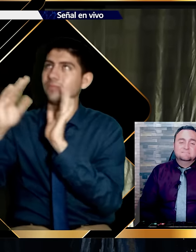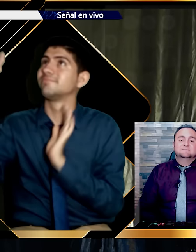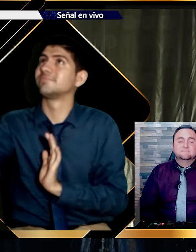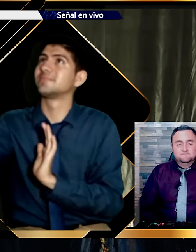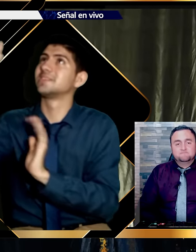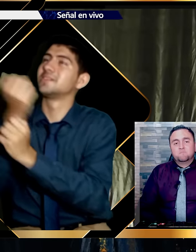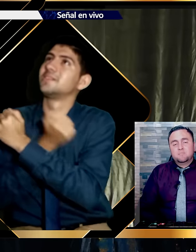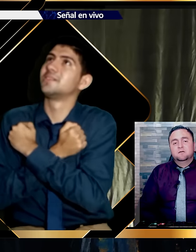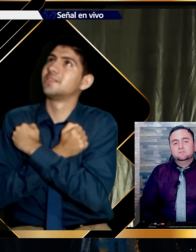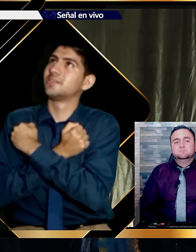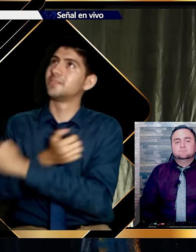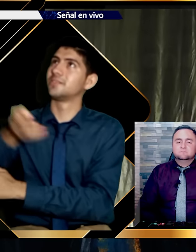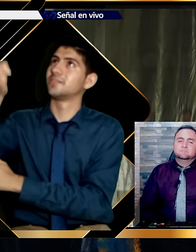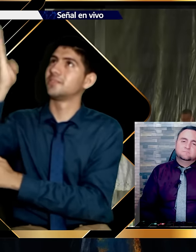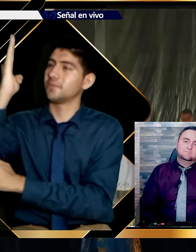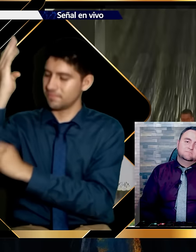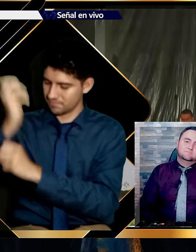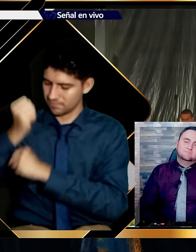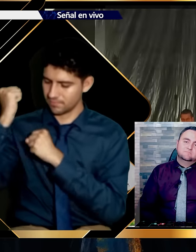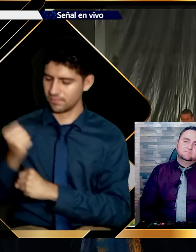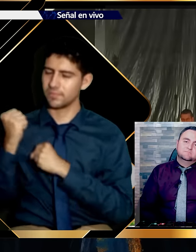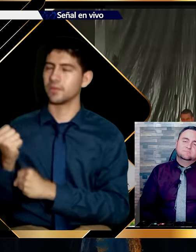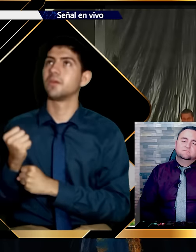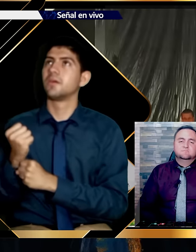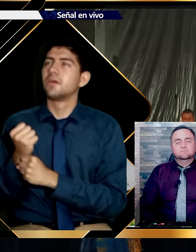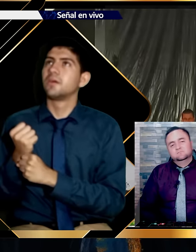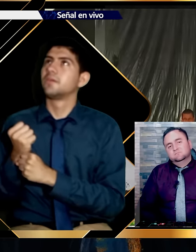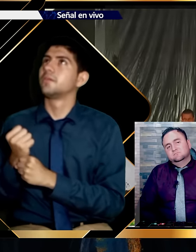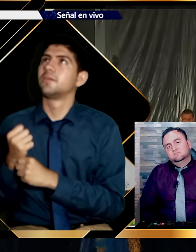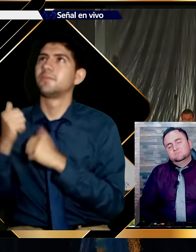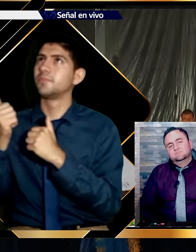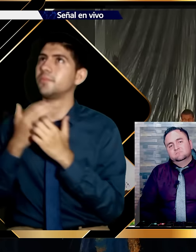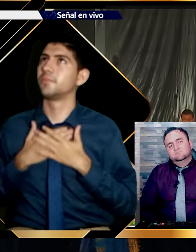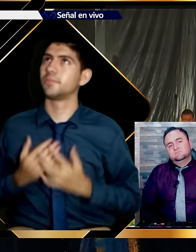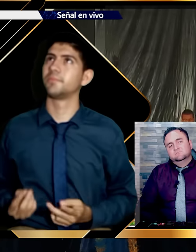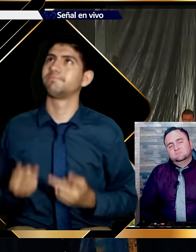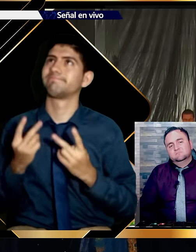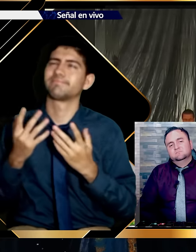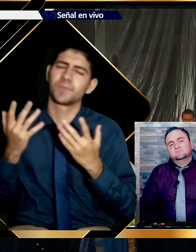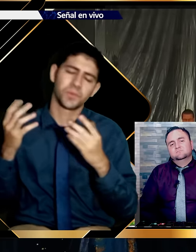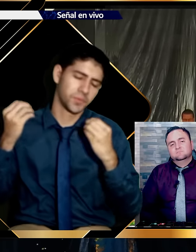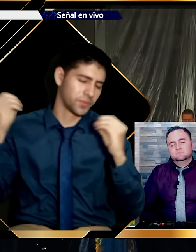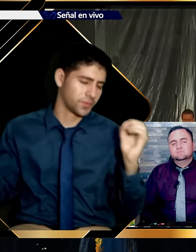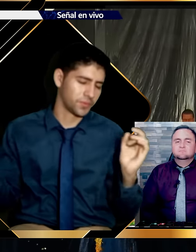nunca. Amemos a este Dios. Que ha sido tan bueno para con nosotros.